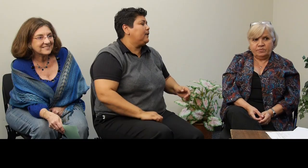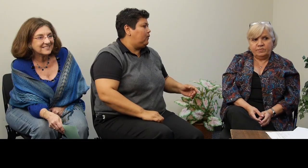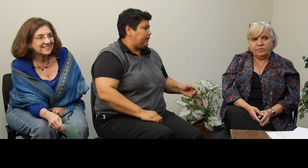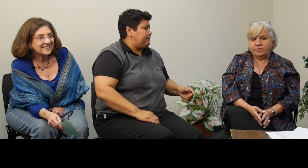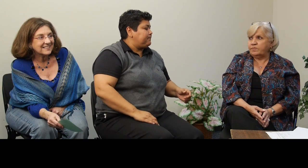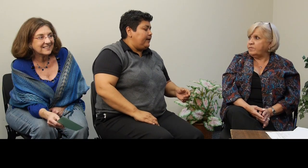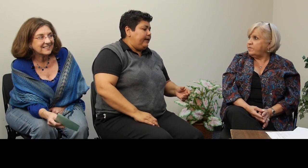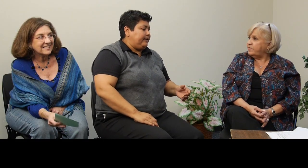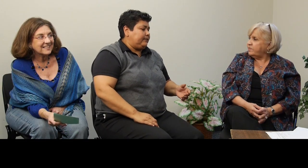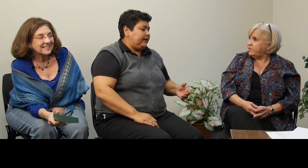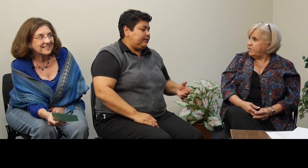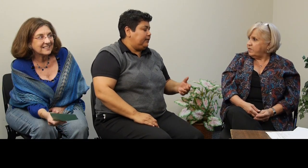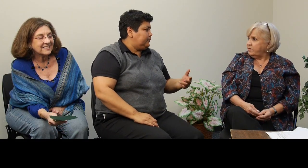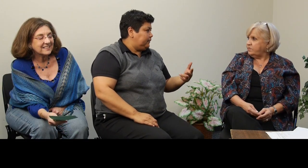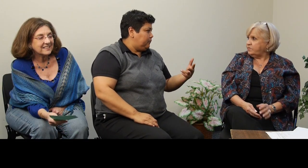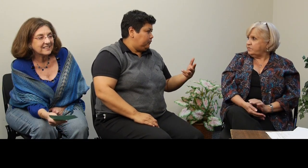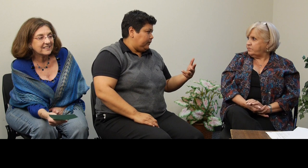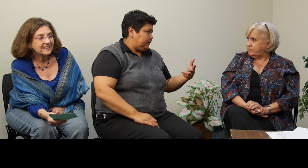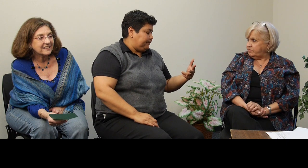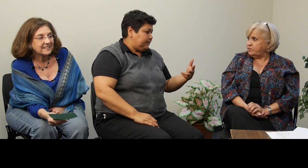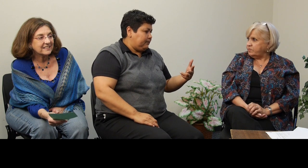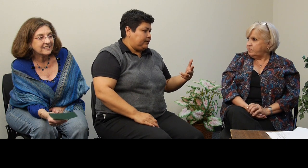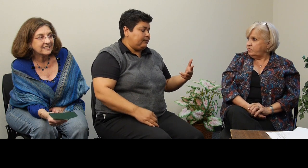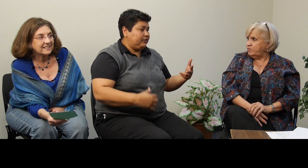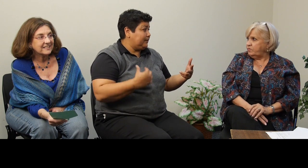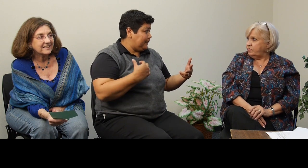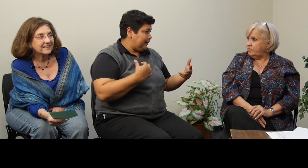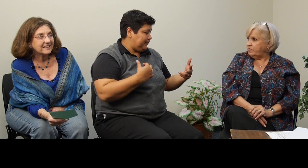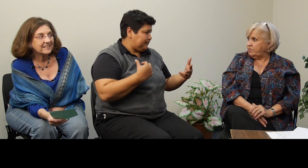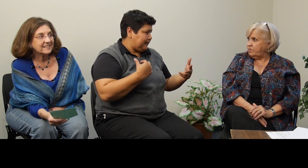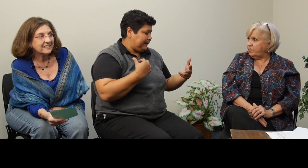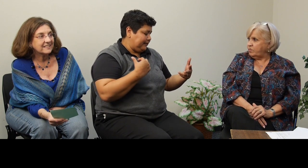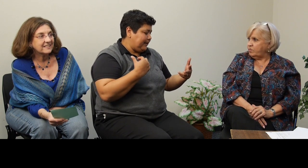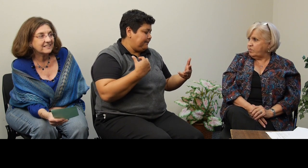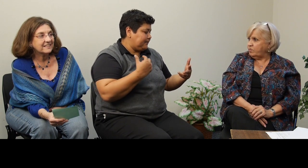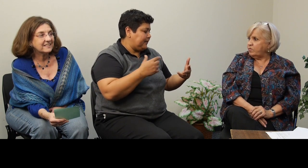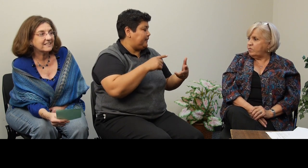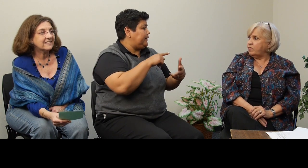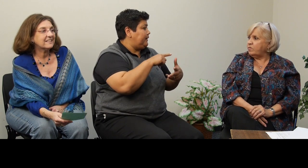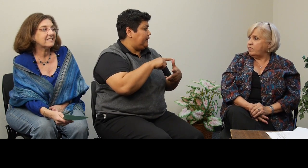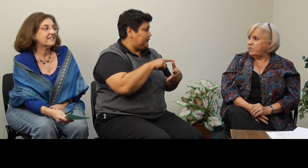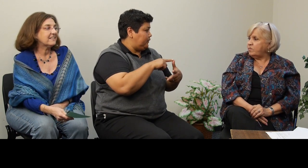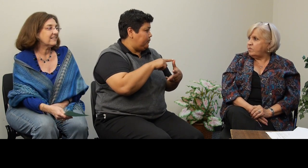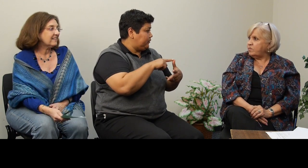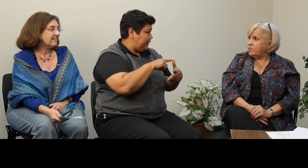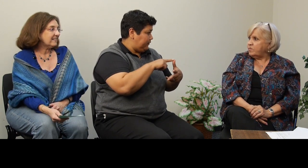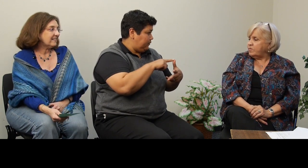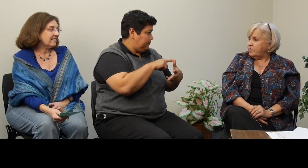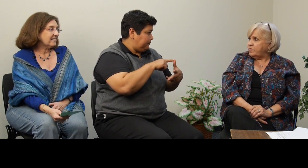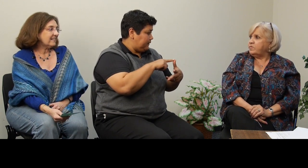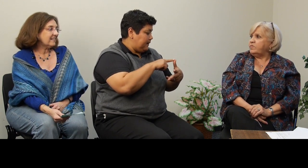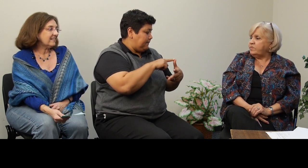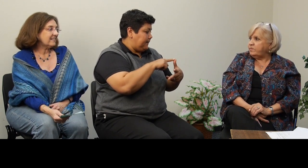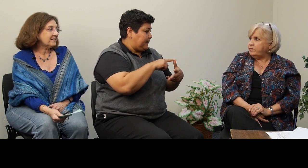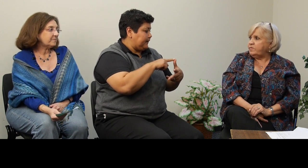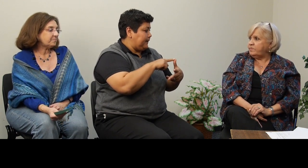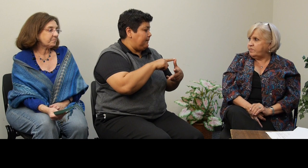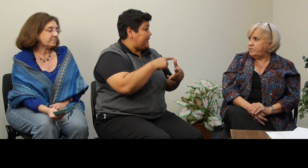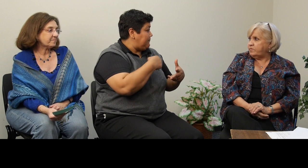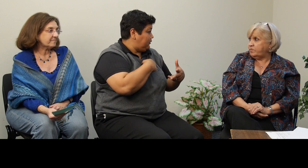Okay. Este, tiene tres opciones. Tenemos esta tarjetita que tiene, este, el número de teléfono para que me llame